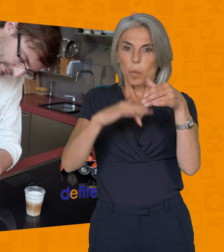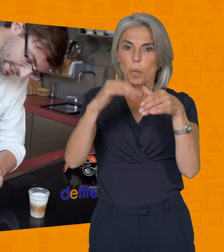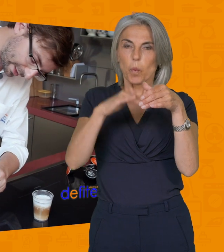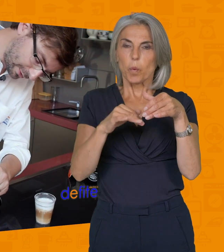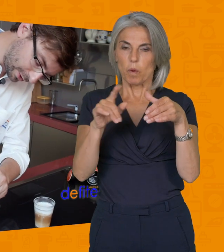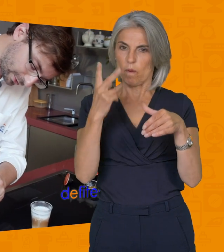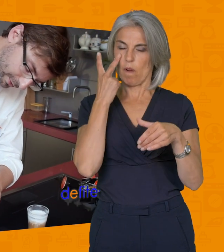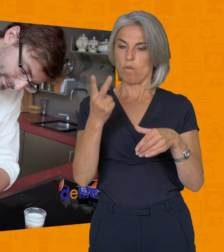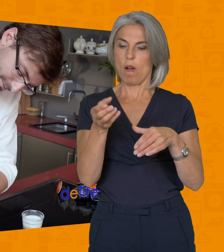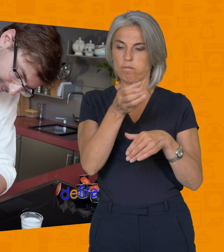vous allez voir la couleur de l'eau.